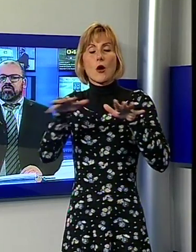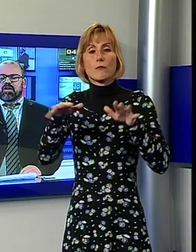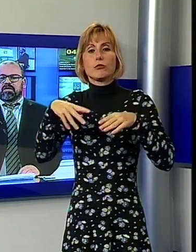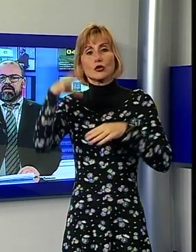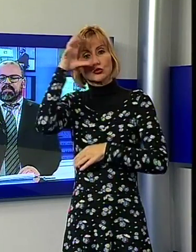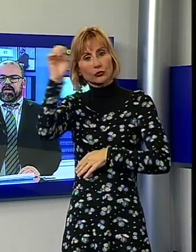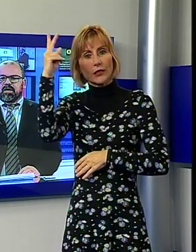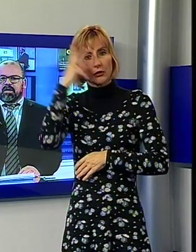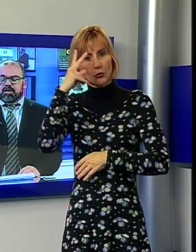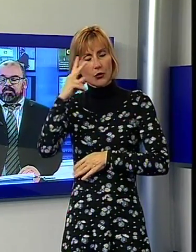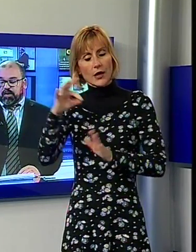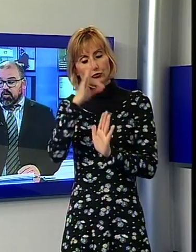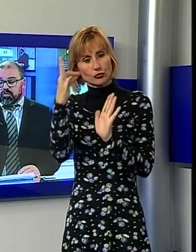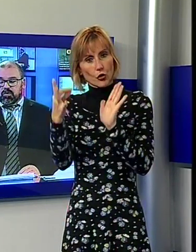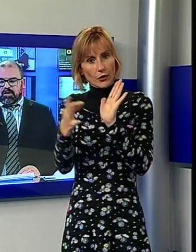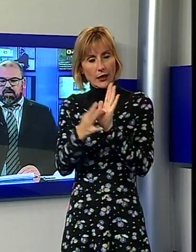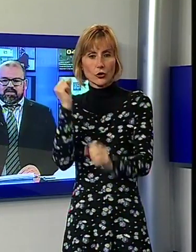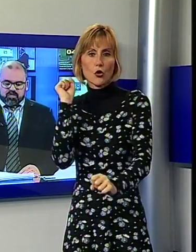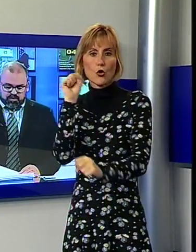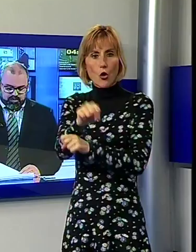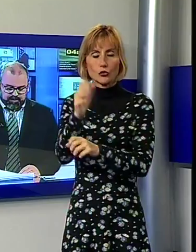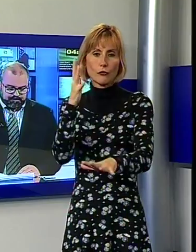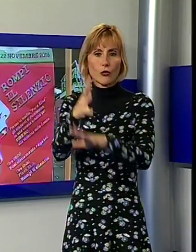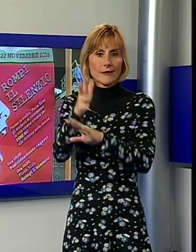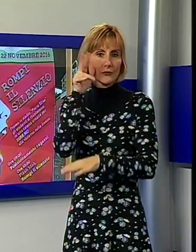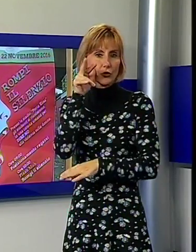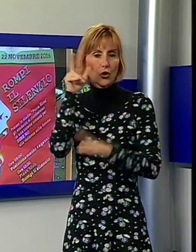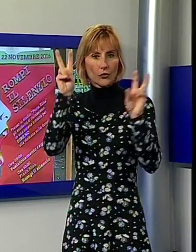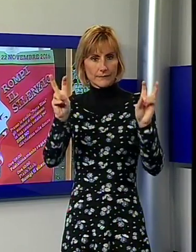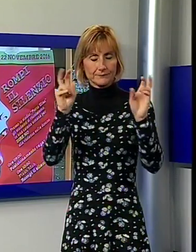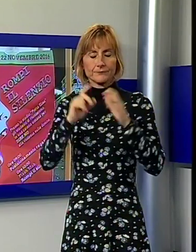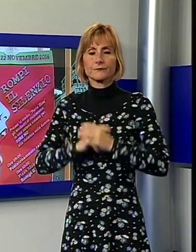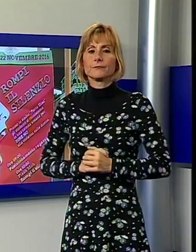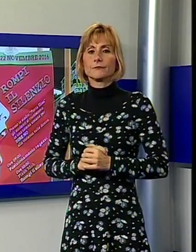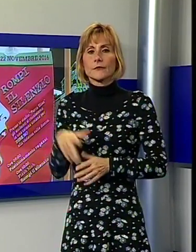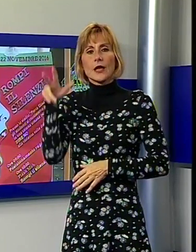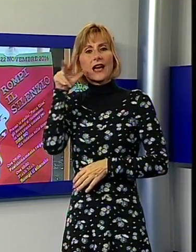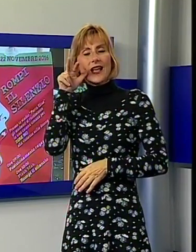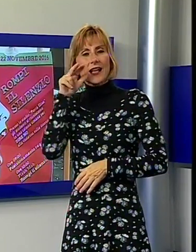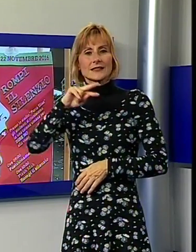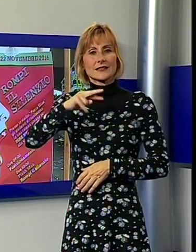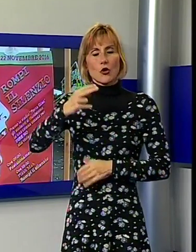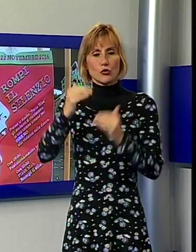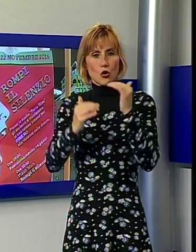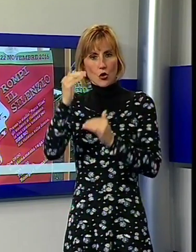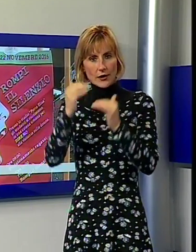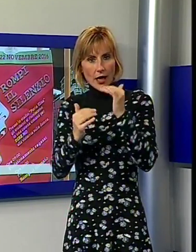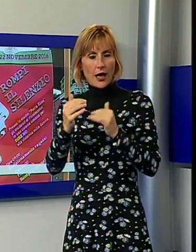giornata contro la violenza sulle donne. I ragazzi delle scuole di secondo grado del territorio lucchese